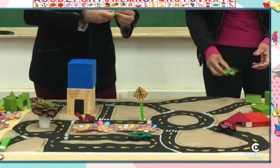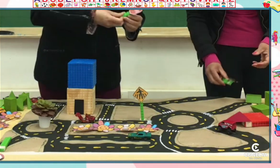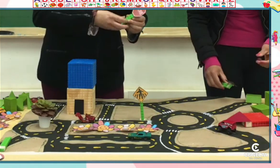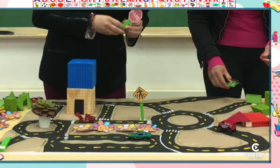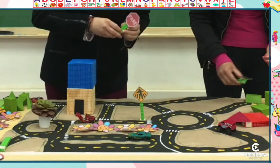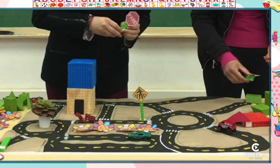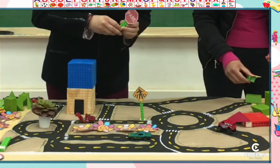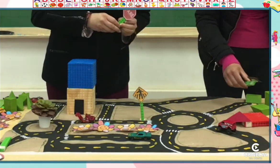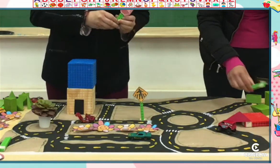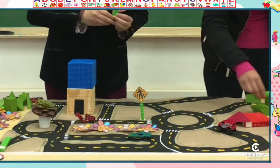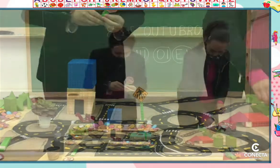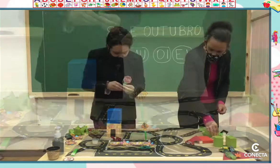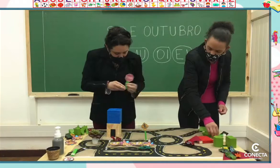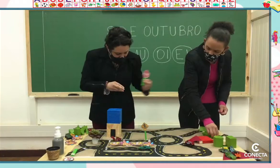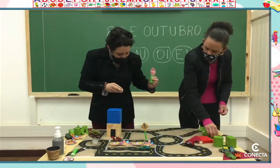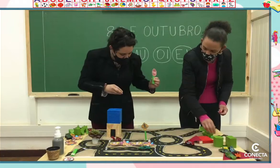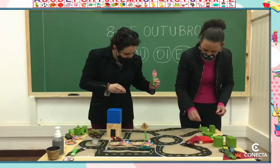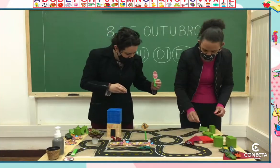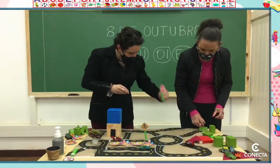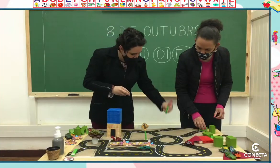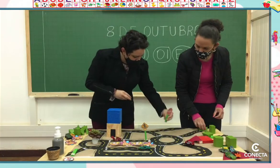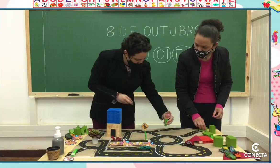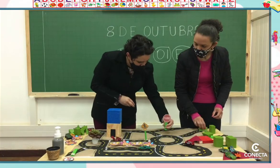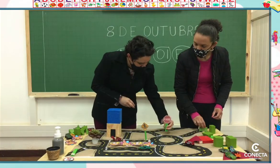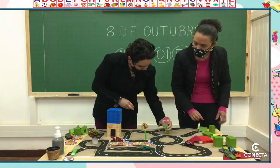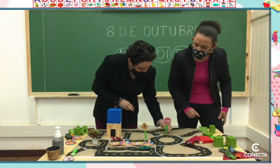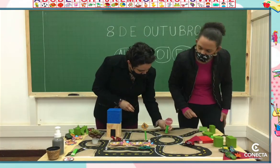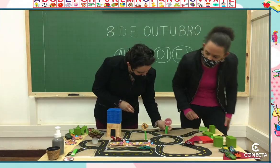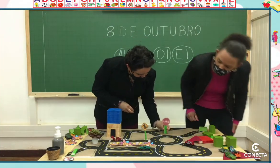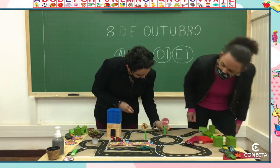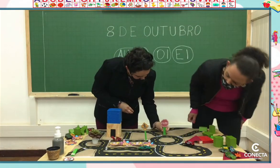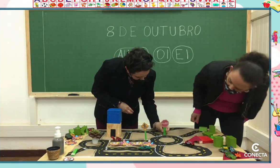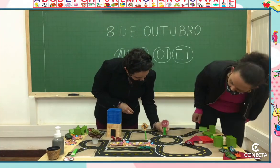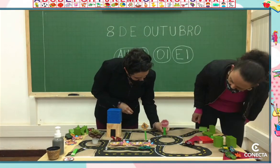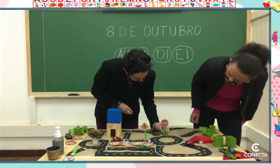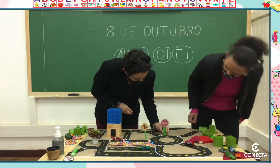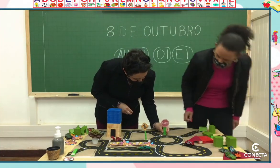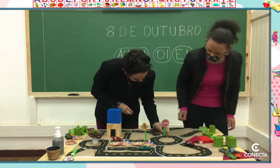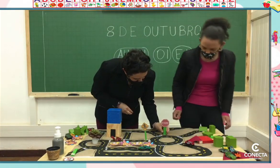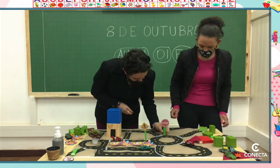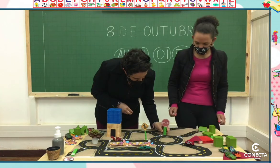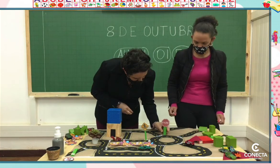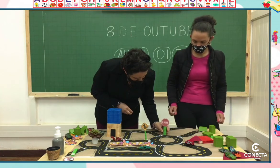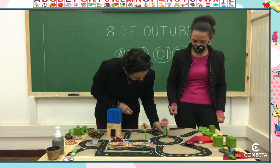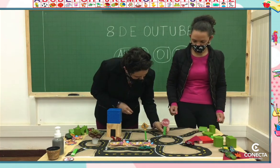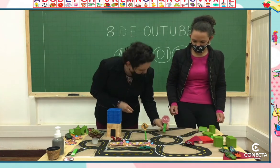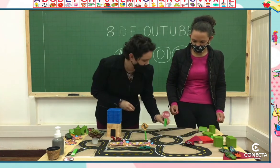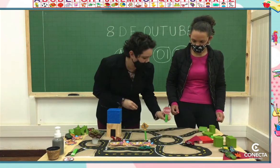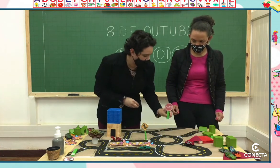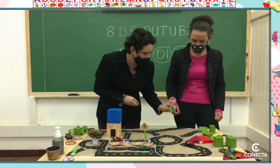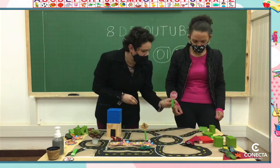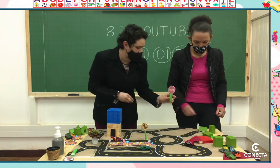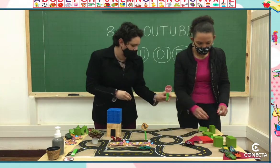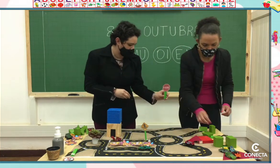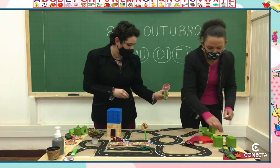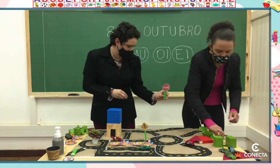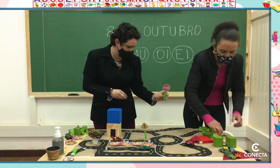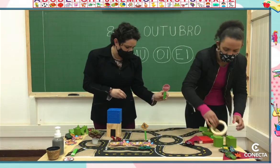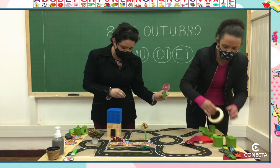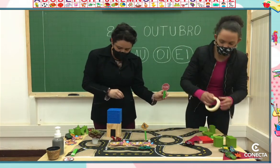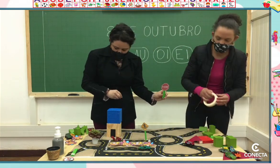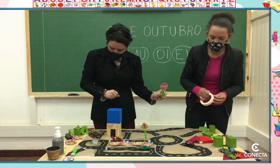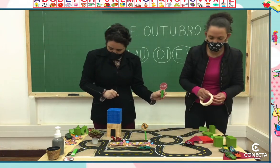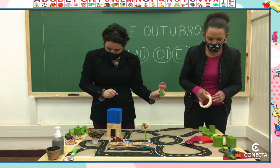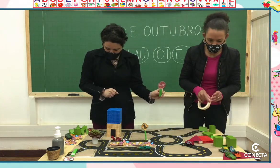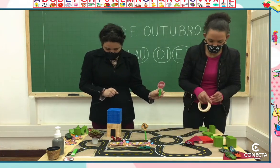Aqui, esse sinal de pare, eu vou pôr para o lado de cá. Acho que vamos ter que colocar uma fita.